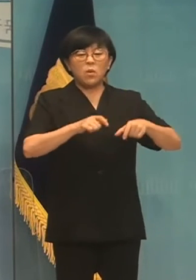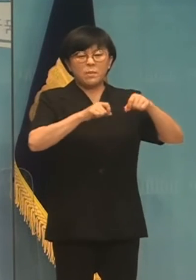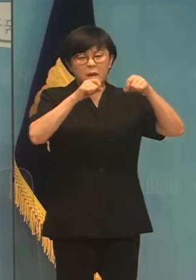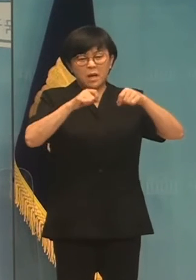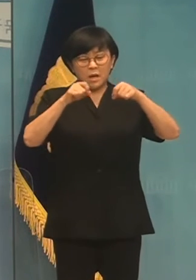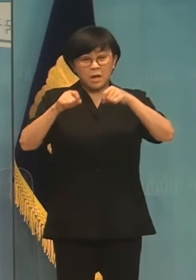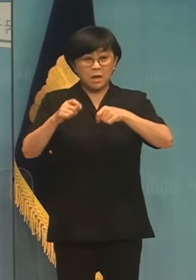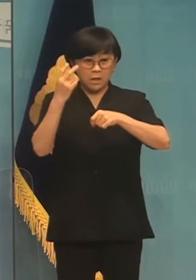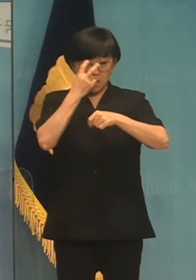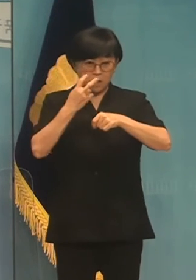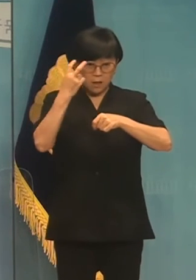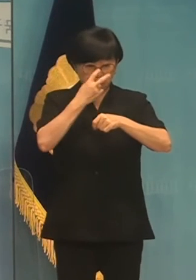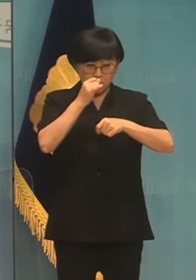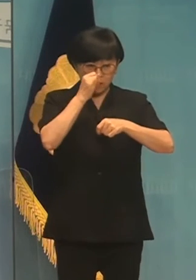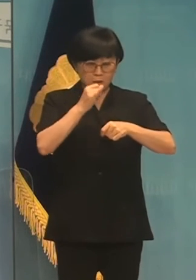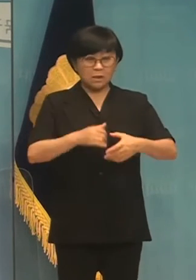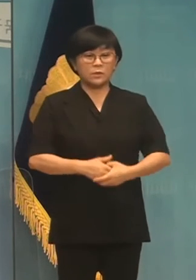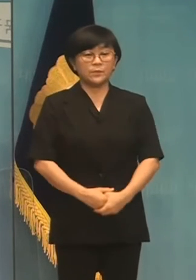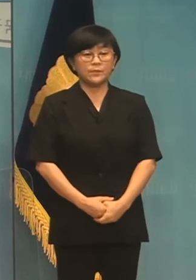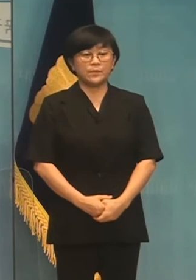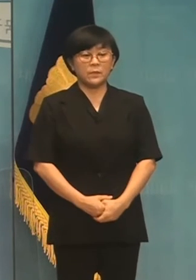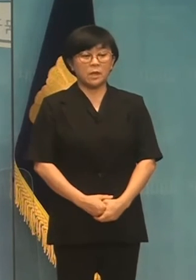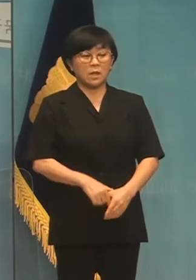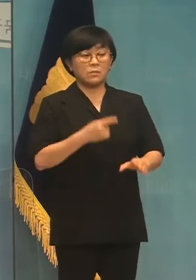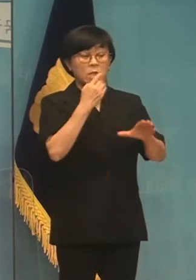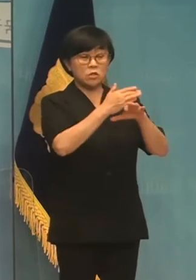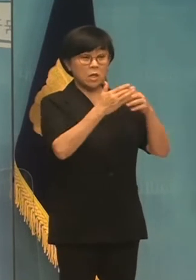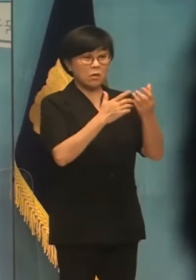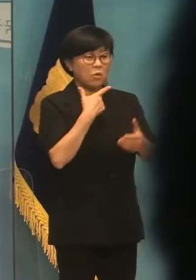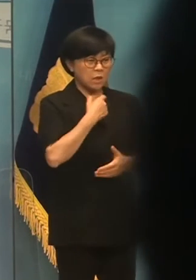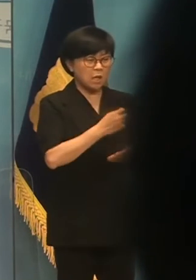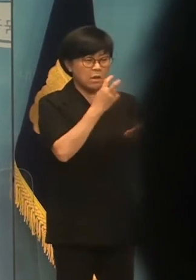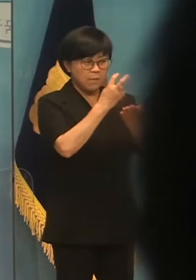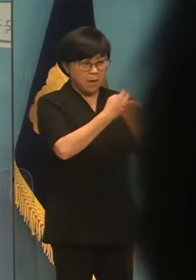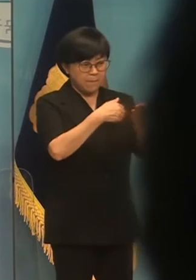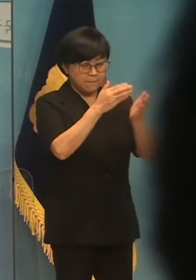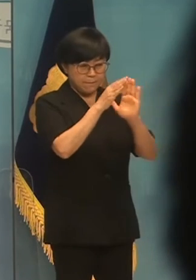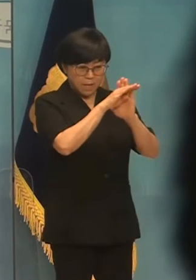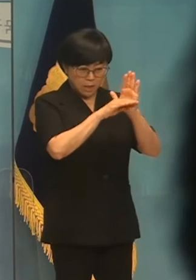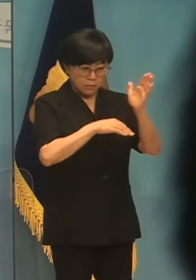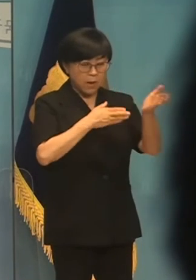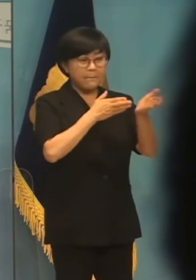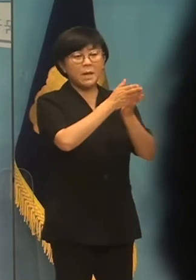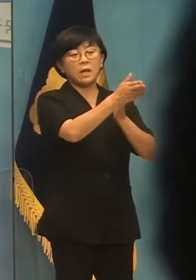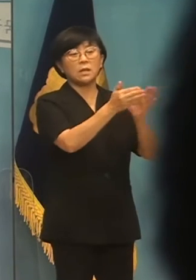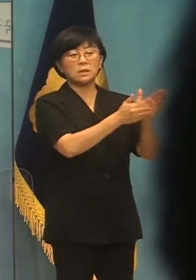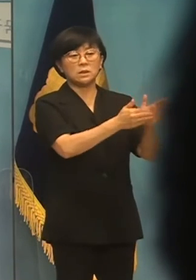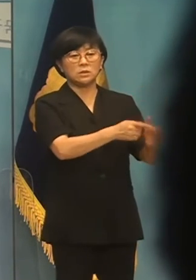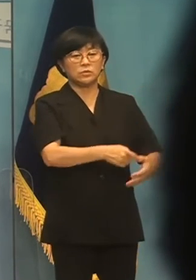심사를 지연시키면서 민주당이 원하는 법안만 일반적으로 통과시켜왔습니다.